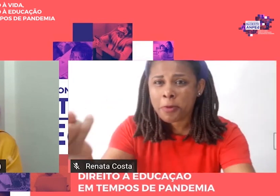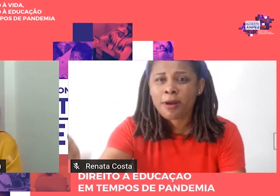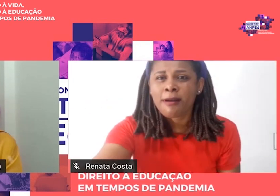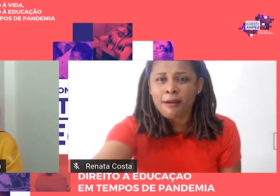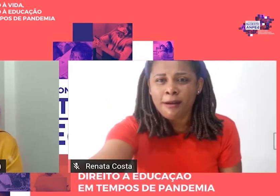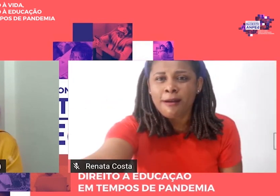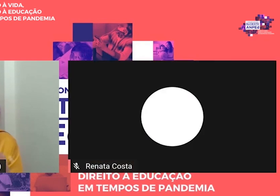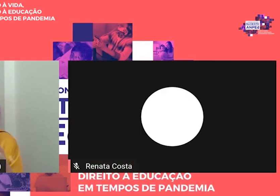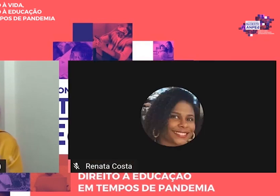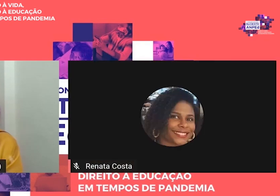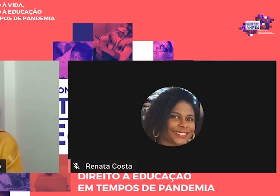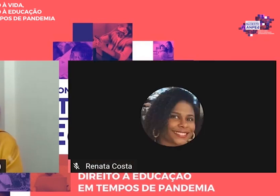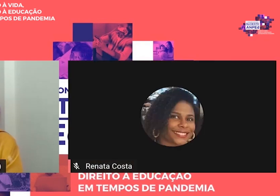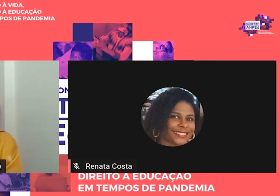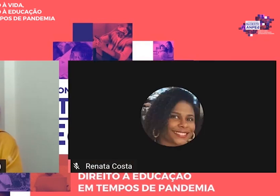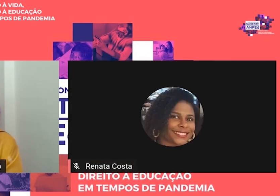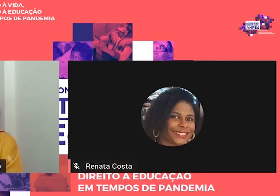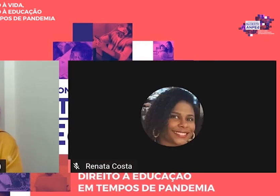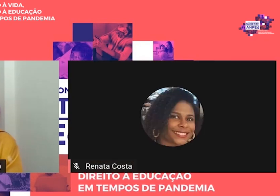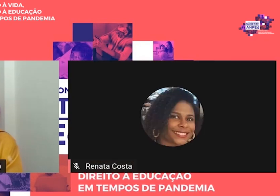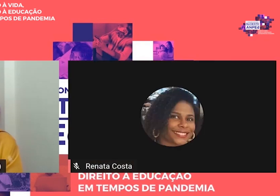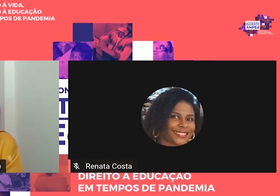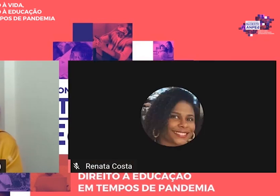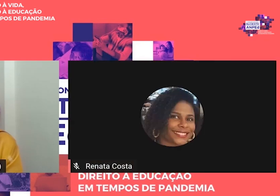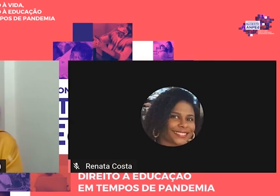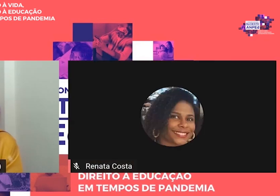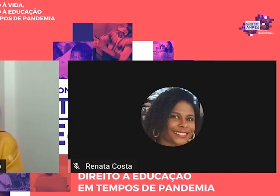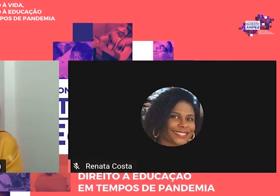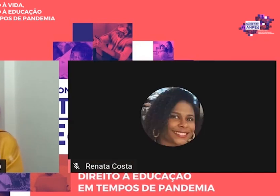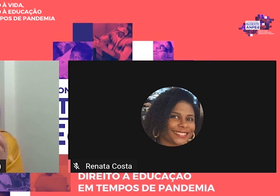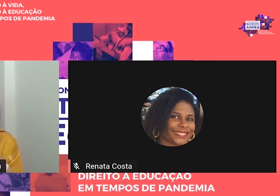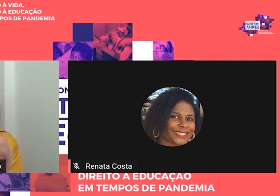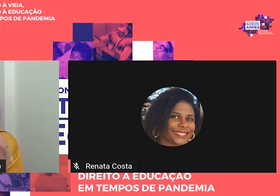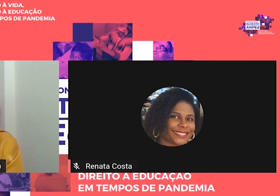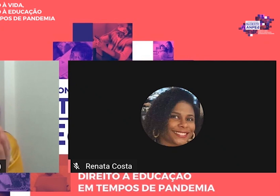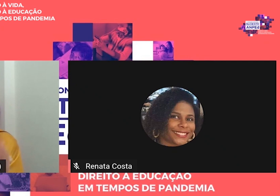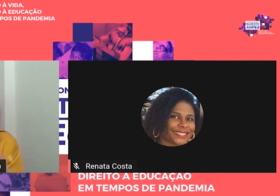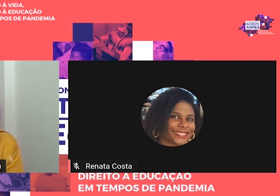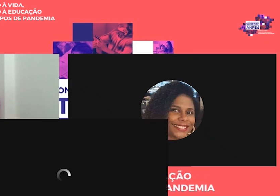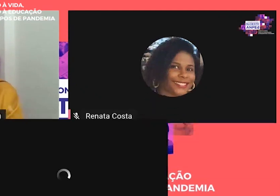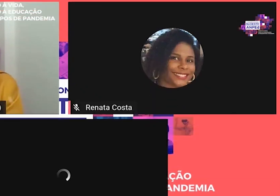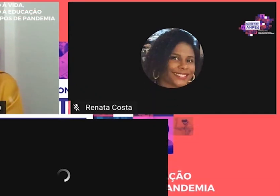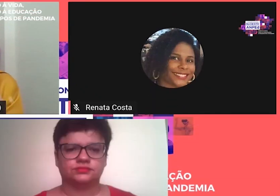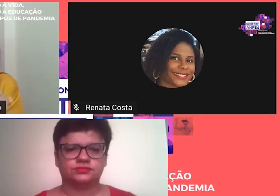Contribui De modo Específico Isso é Isso